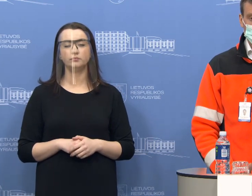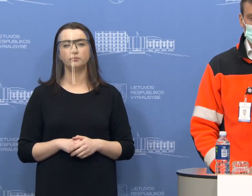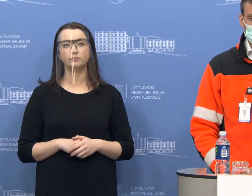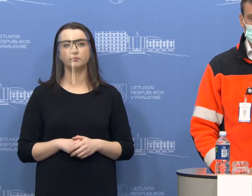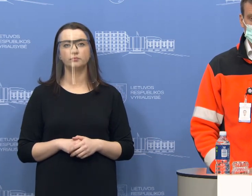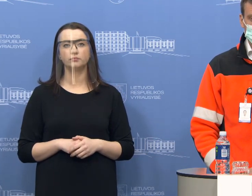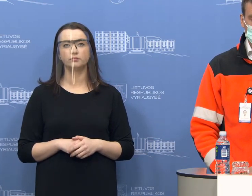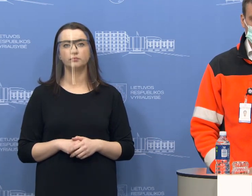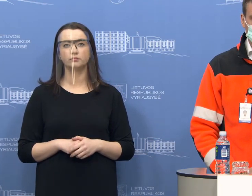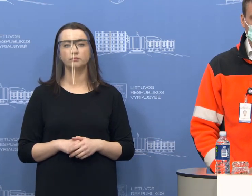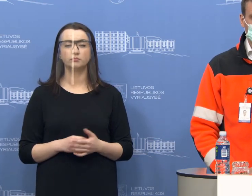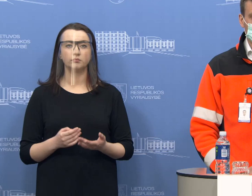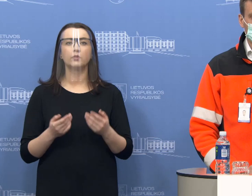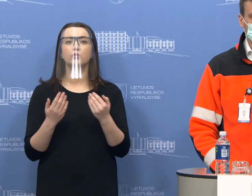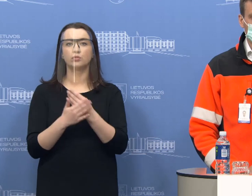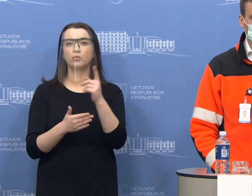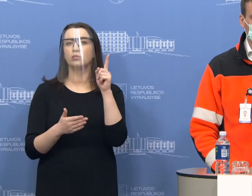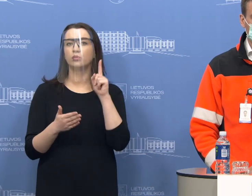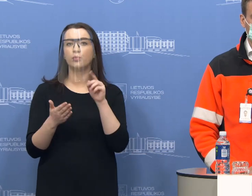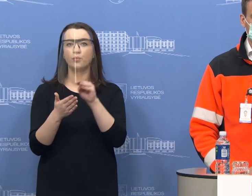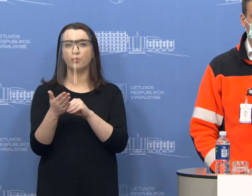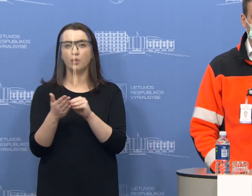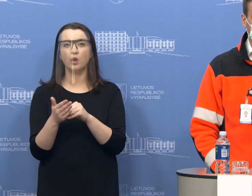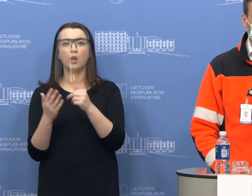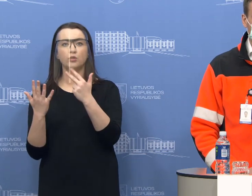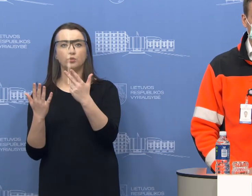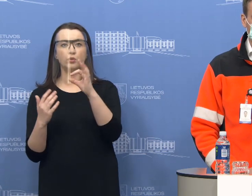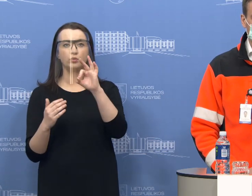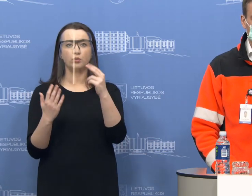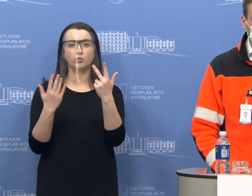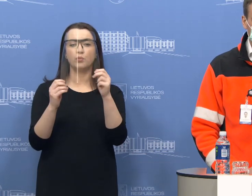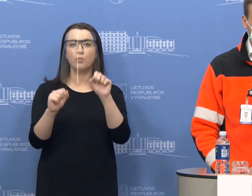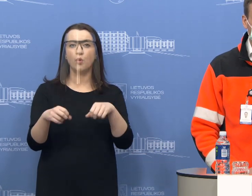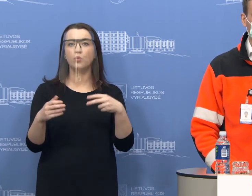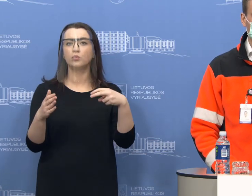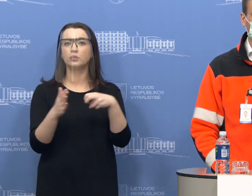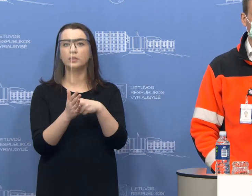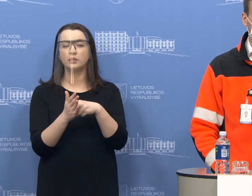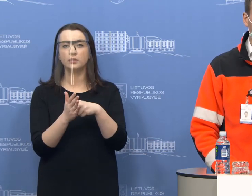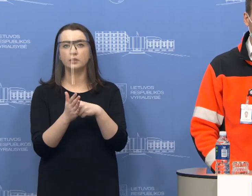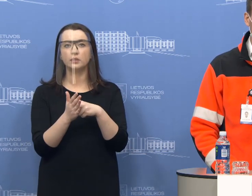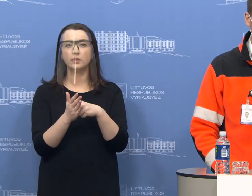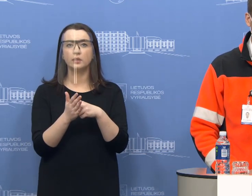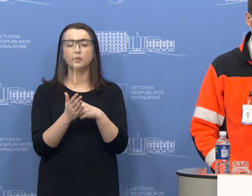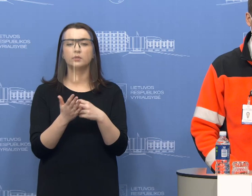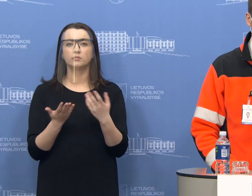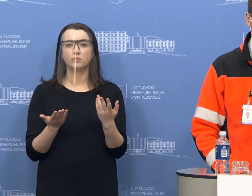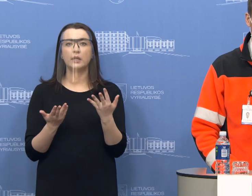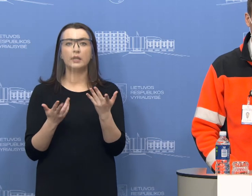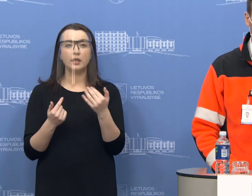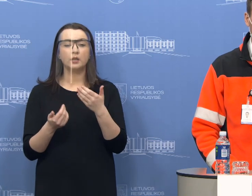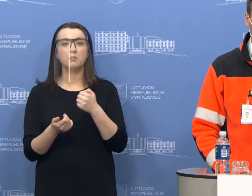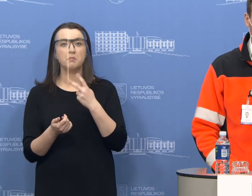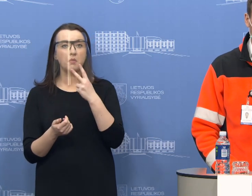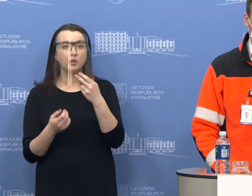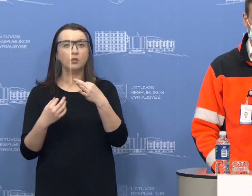Tai dar kartą pakartosiu, kad 1808 gali užregistruoti tik tai tiek, kiek informacinėje sistemoje mes matome